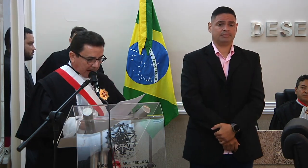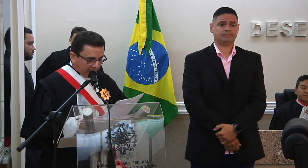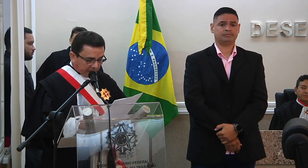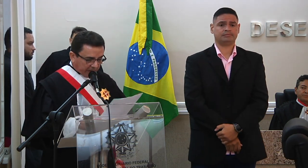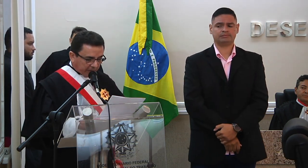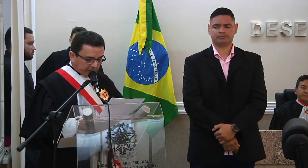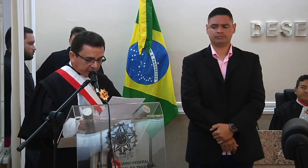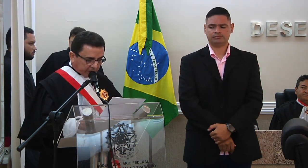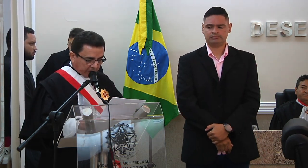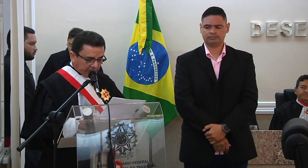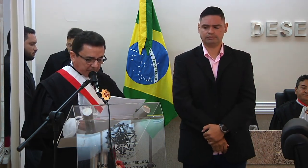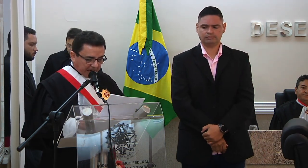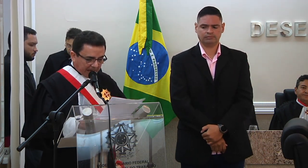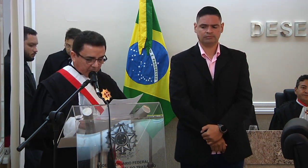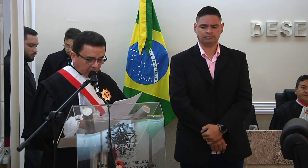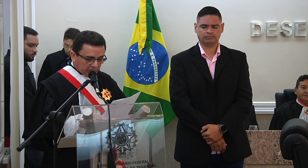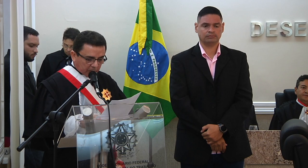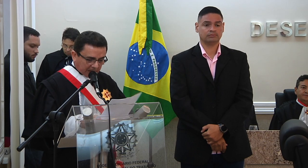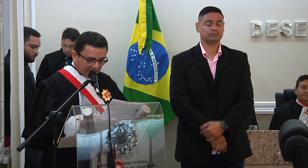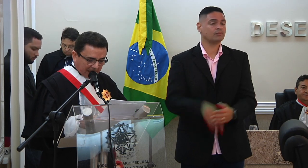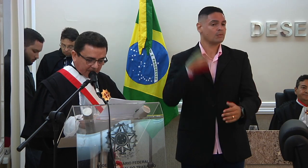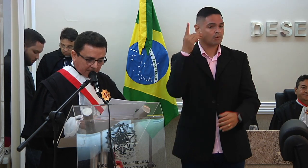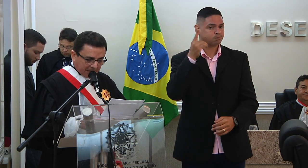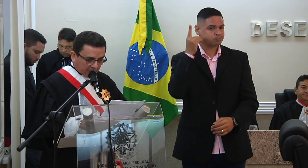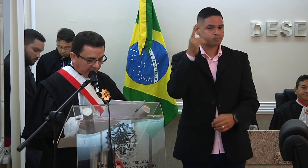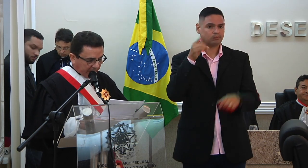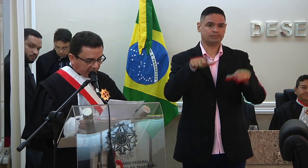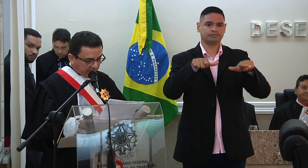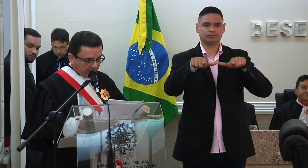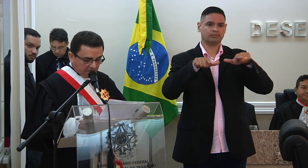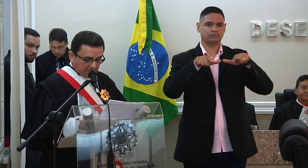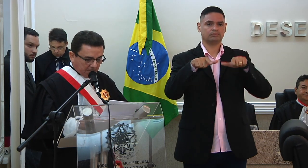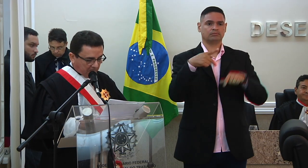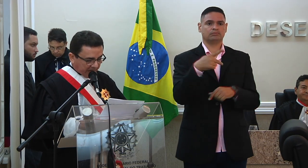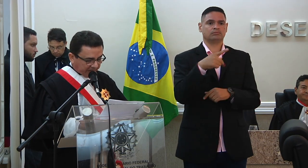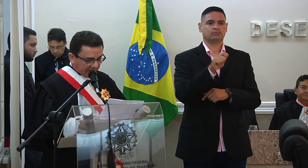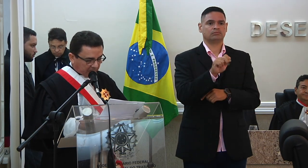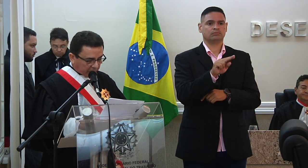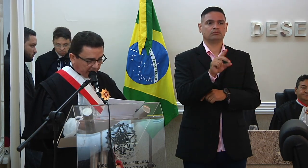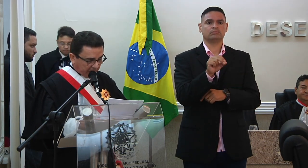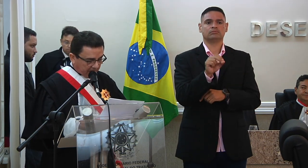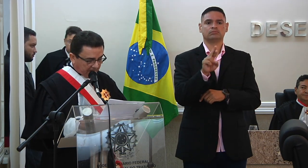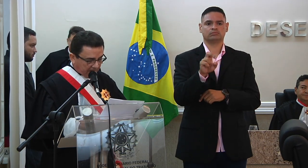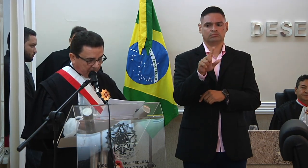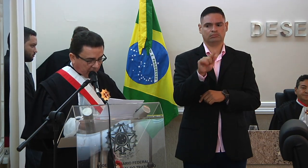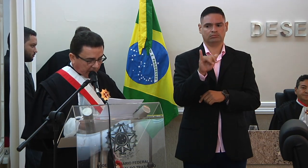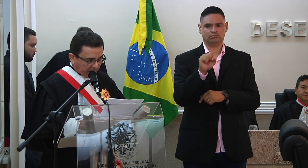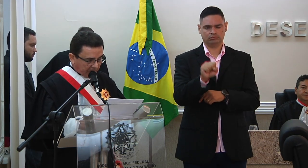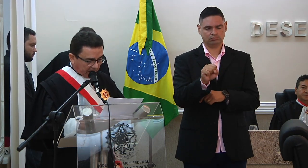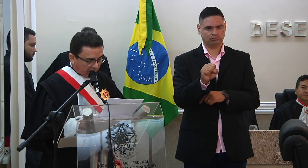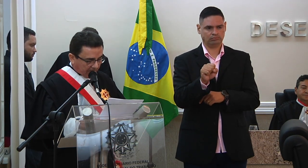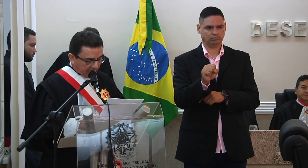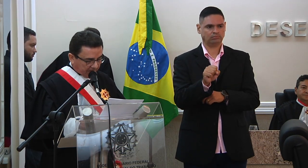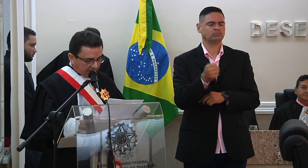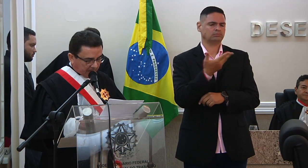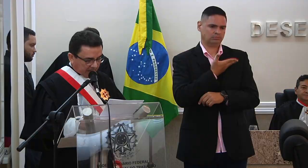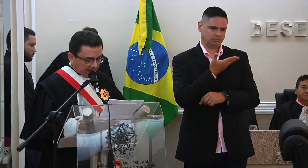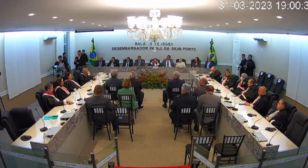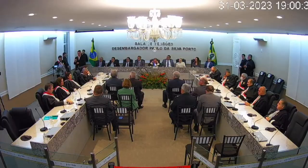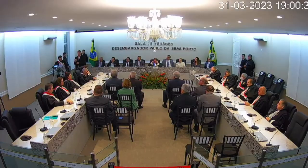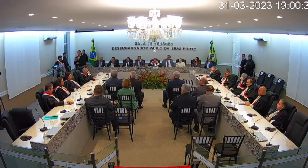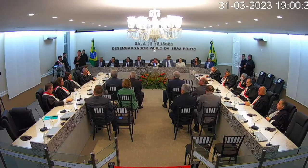ao excelentíssimo senhor desbargador do trabalho Paulo Regis Machado Botelho meu querido amigo